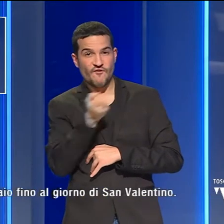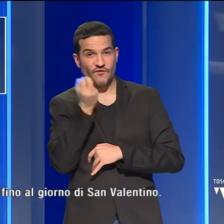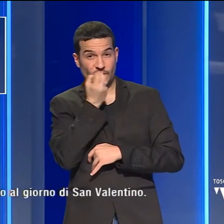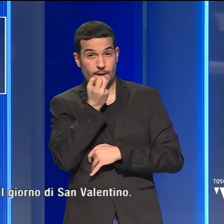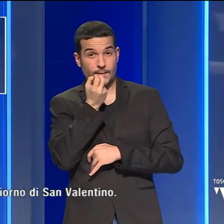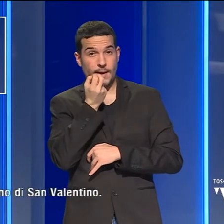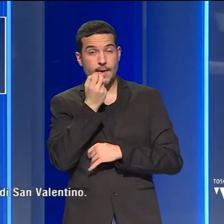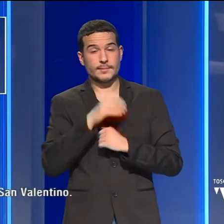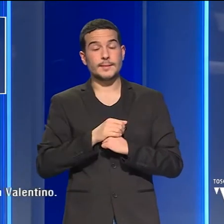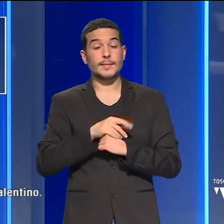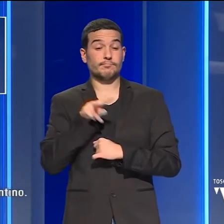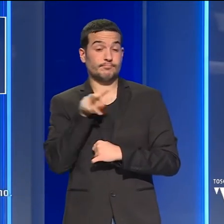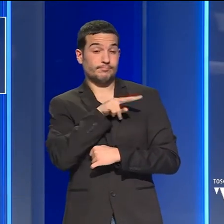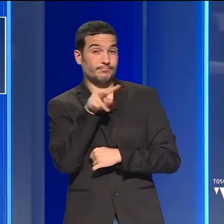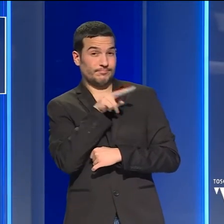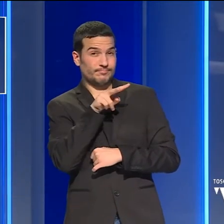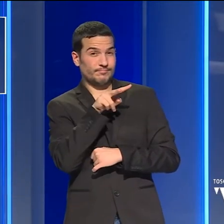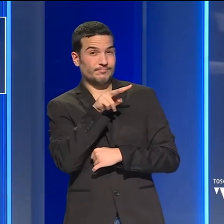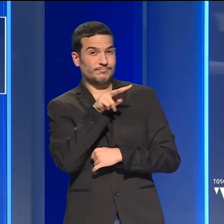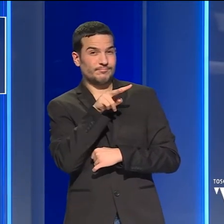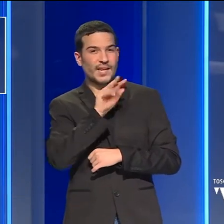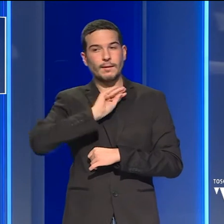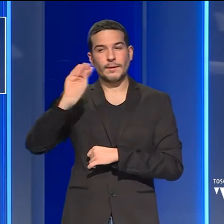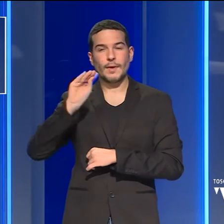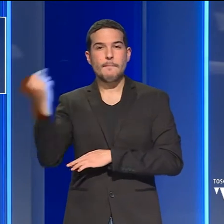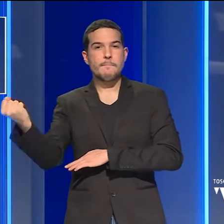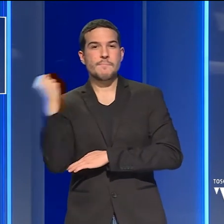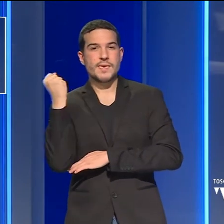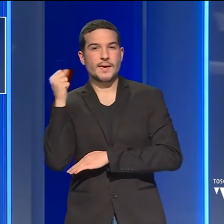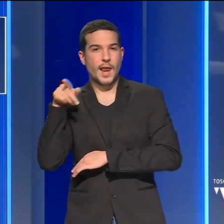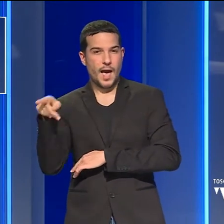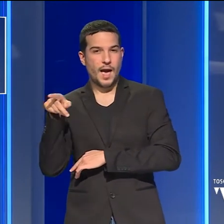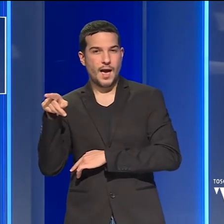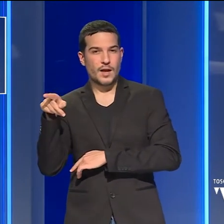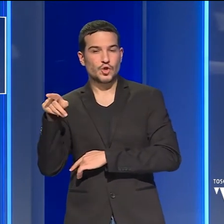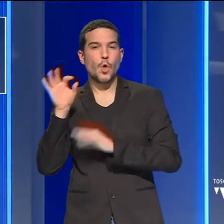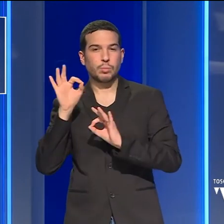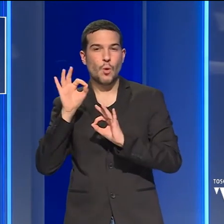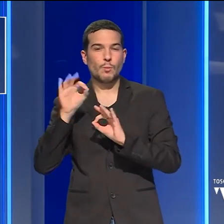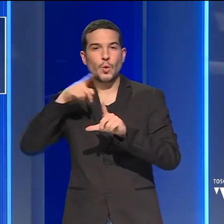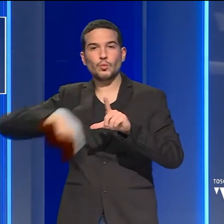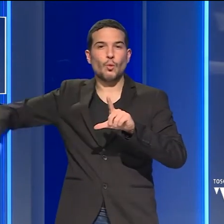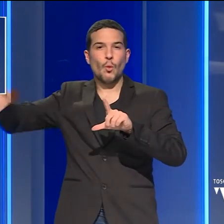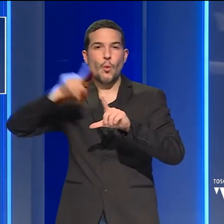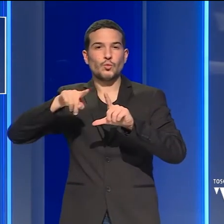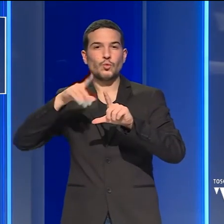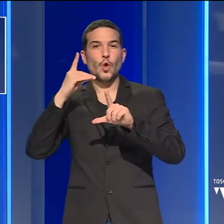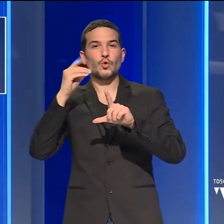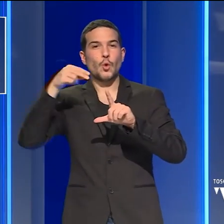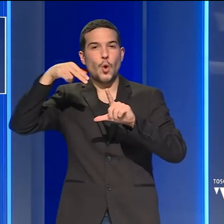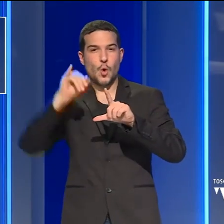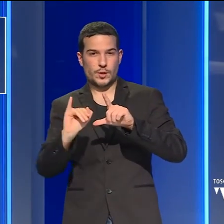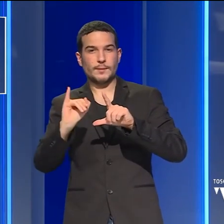coloro che commissionarono a Michelangelo Buonarroti il tondo Doni. Per